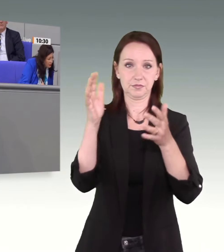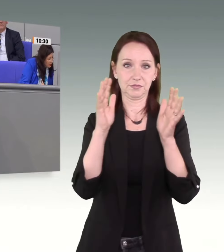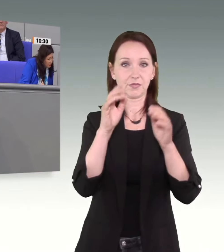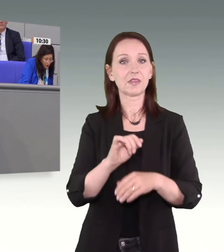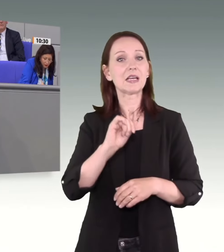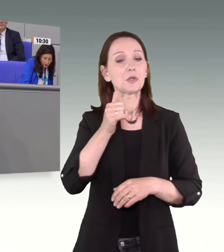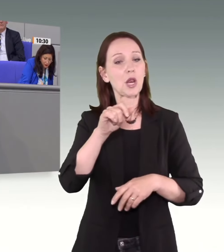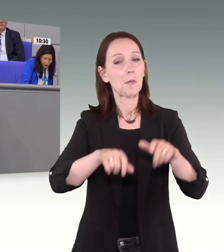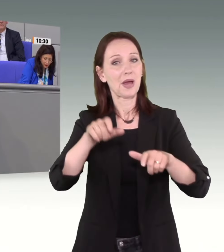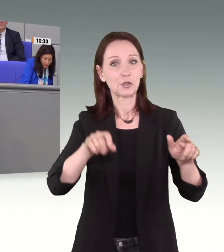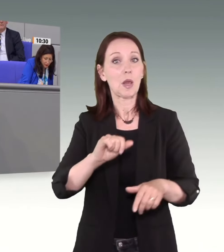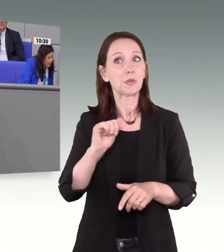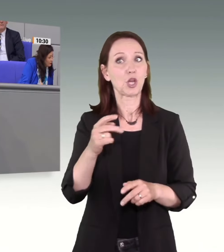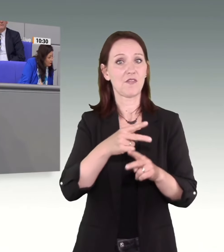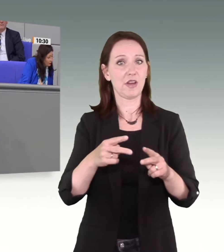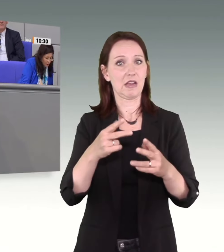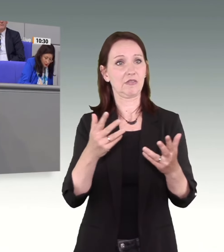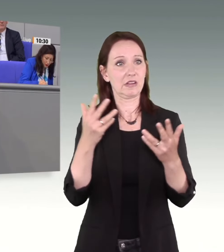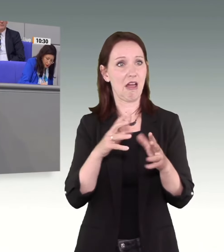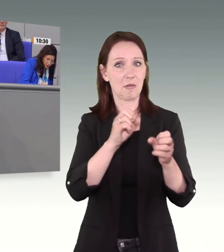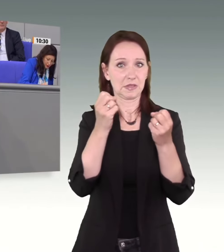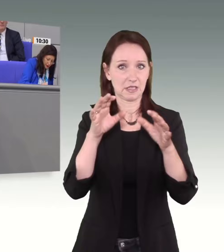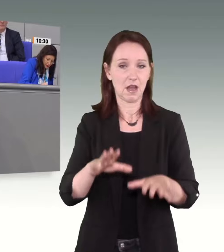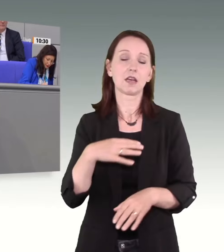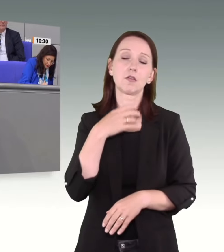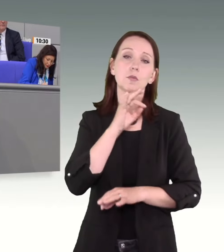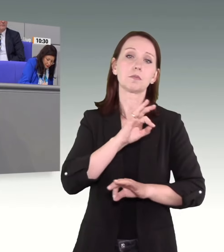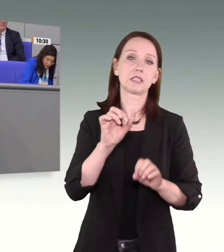Personen besser vor Gewalttaten schützen wollen.